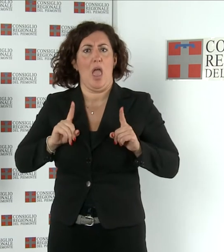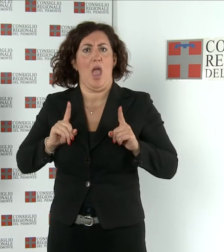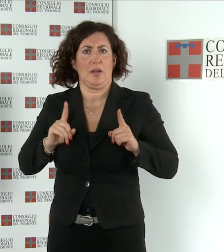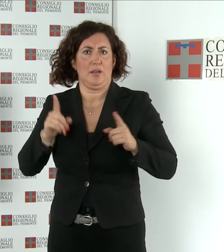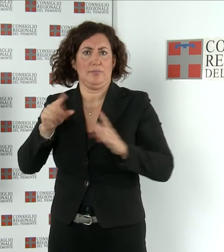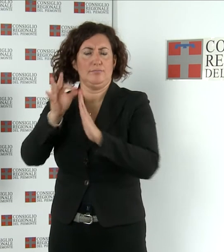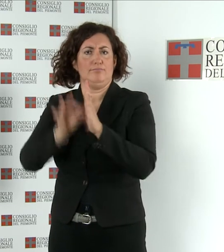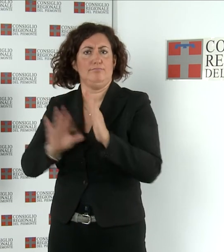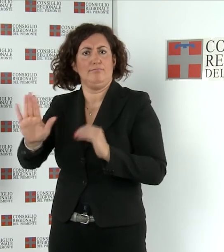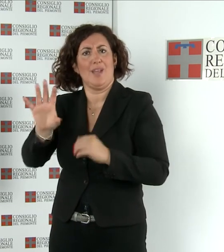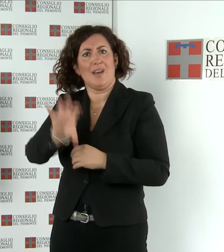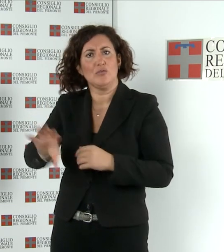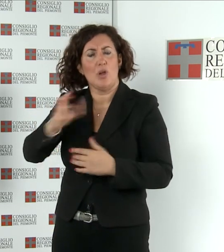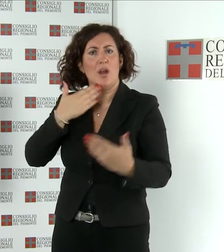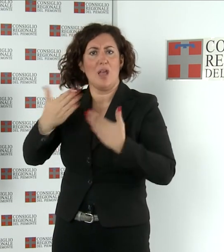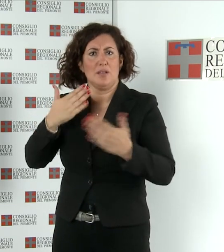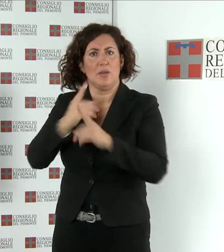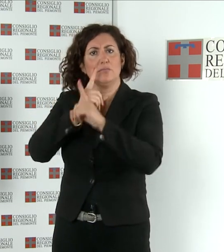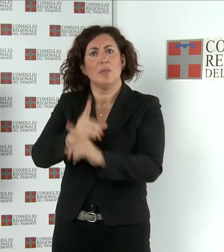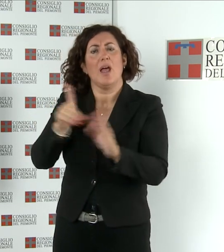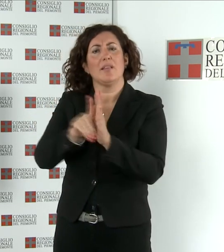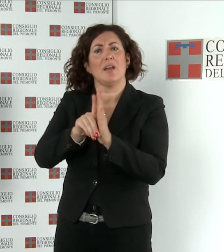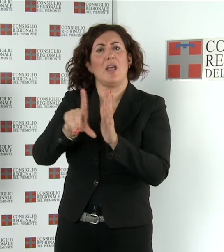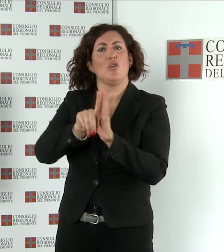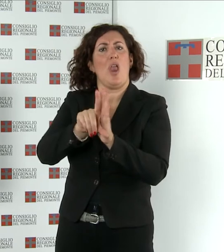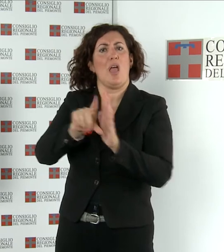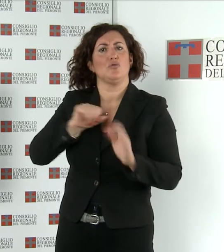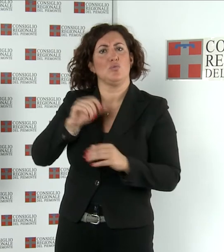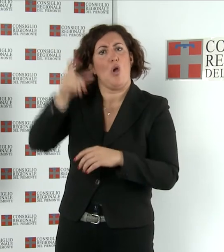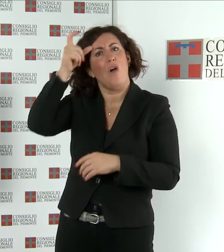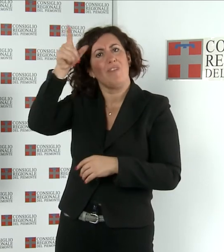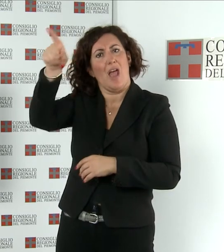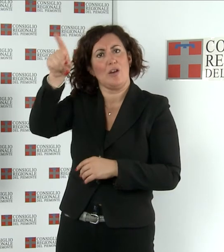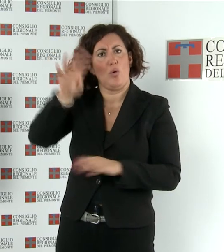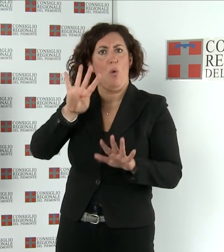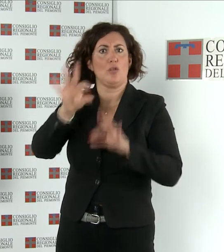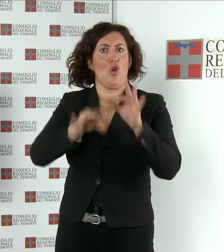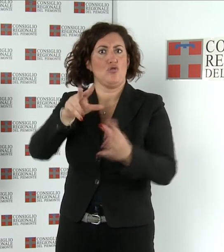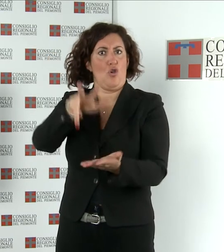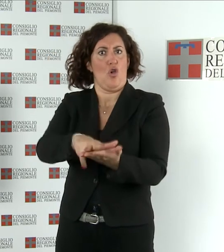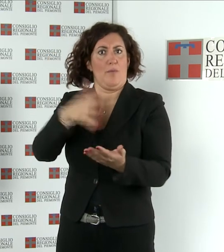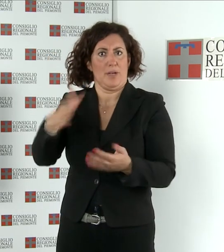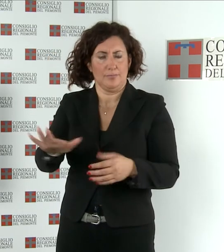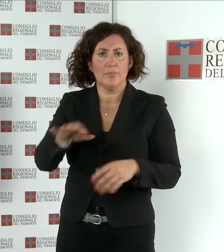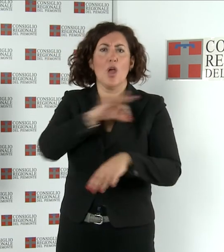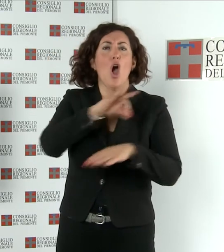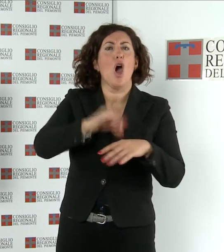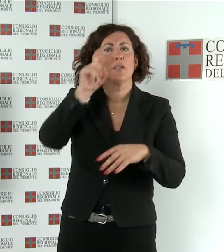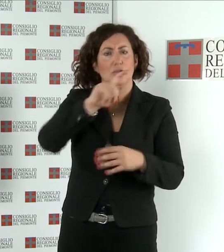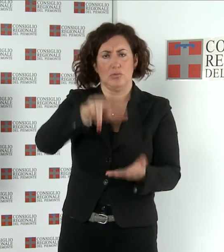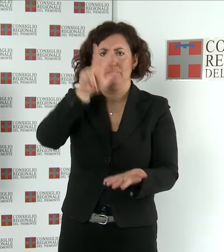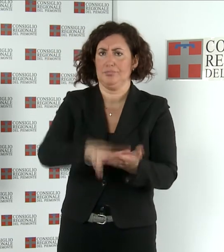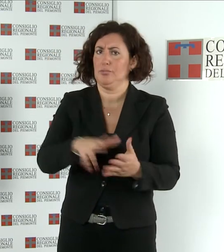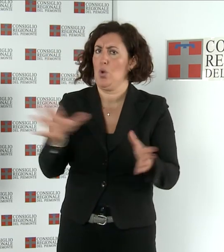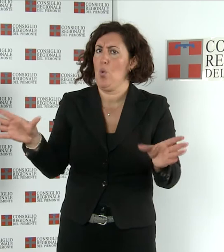in seguito al decreto legge approvato dal Governo il 4 ottobre. L'ordine del giorno è stato approvato all'unanimità dei votanti. Le